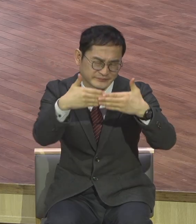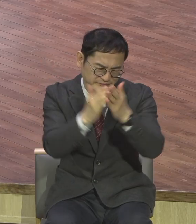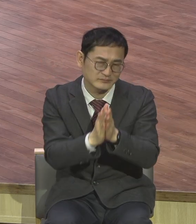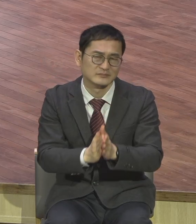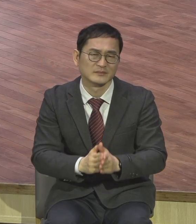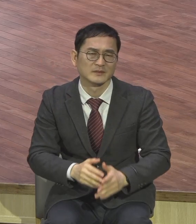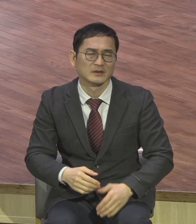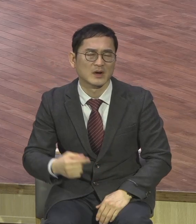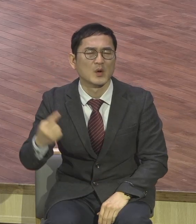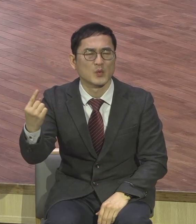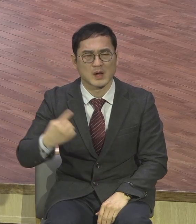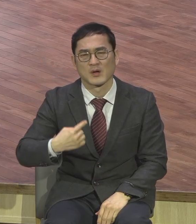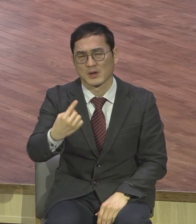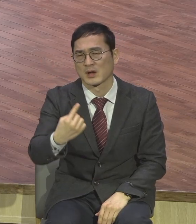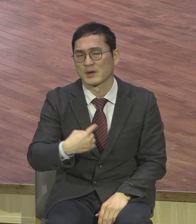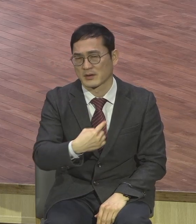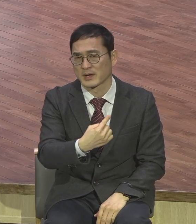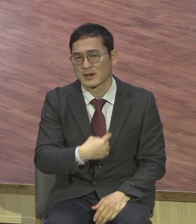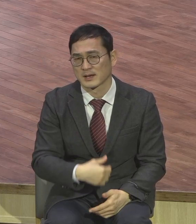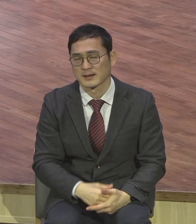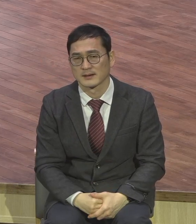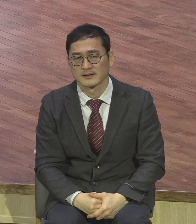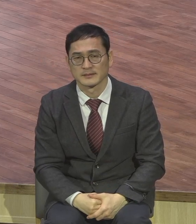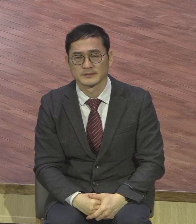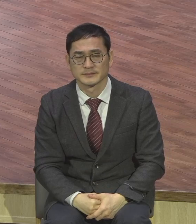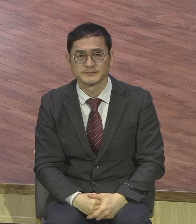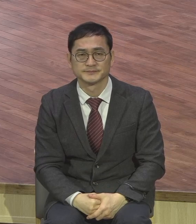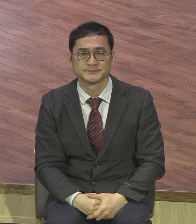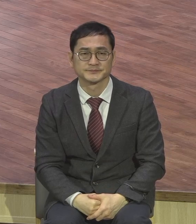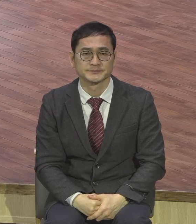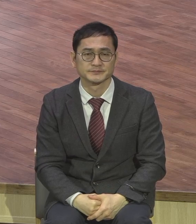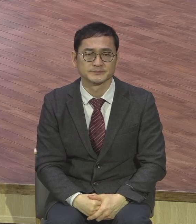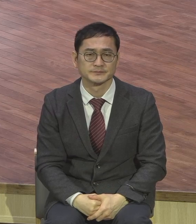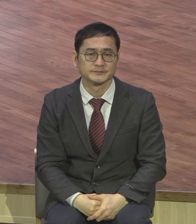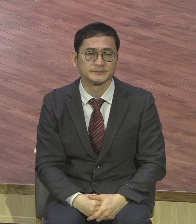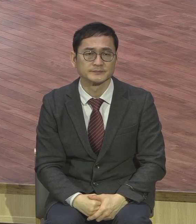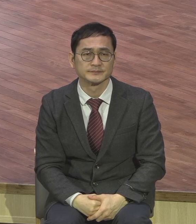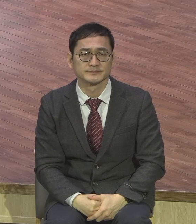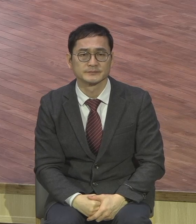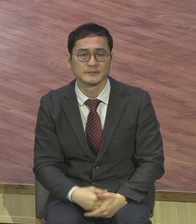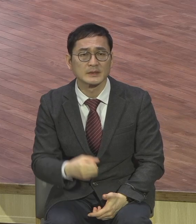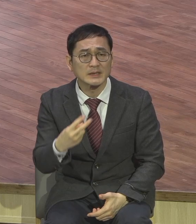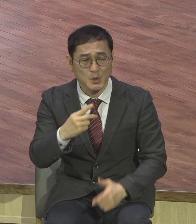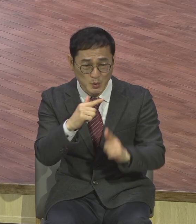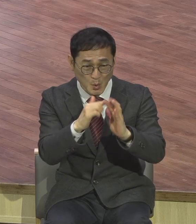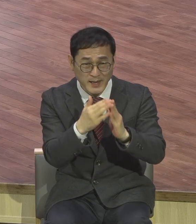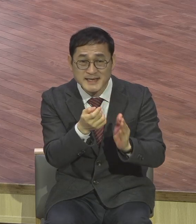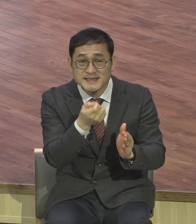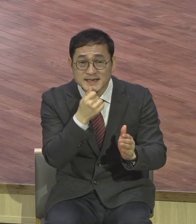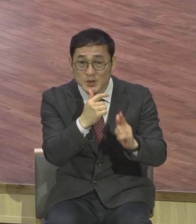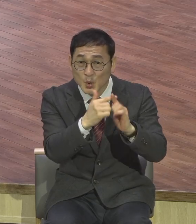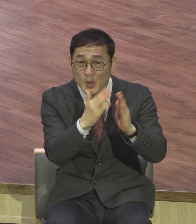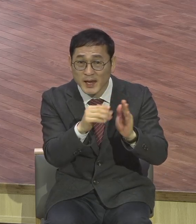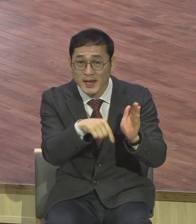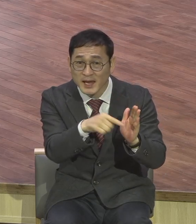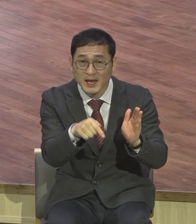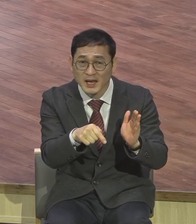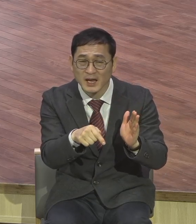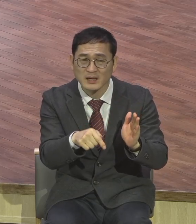심지어 어려운 조그마한 교회들도 문을 그렇게 많이 닫고 있는 이런